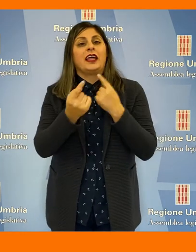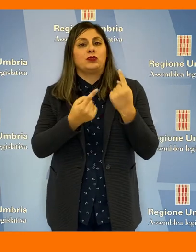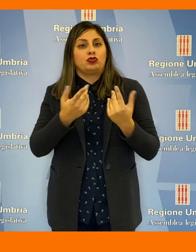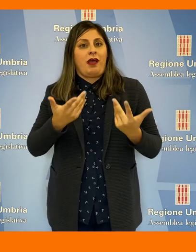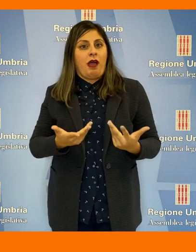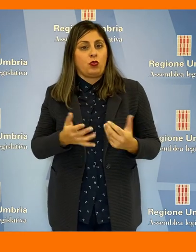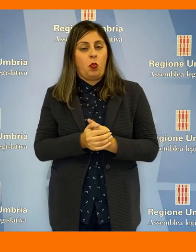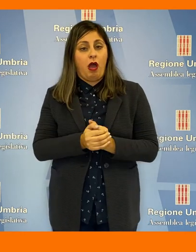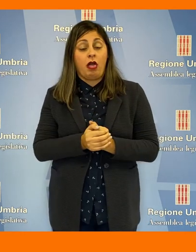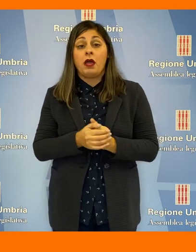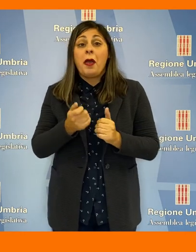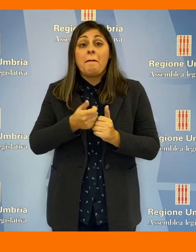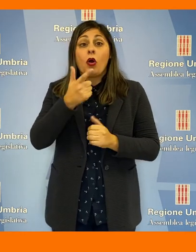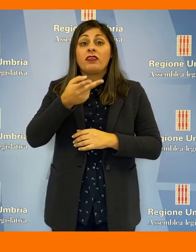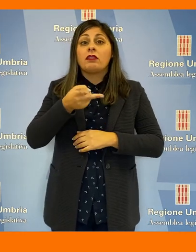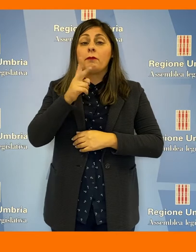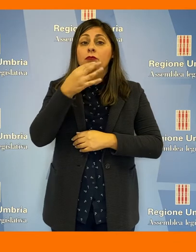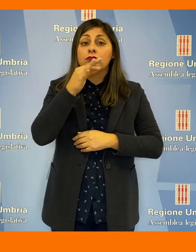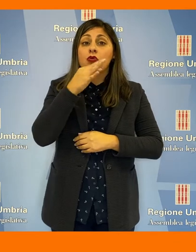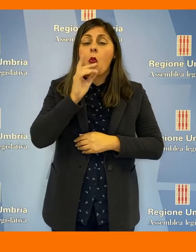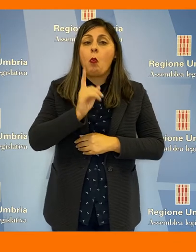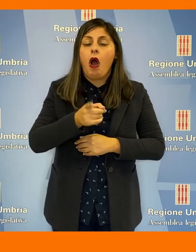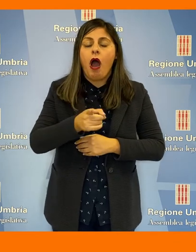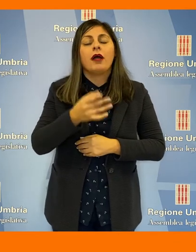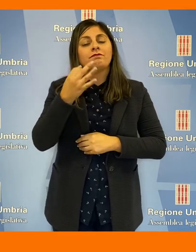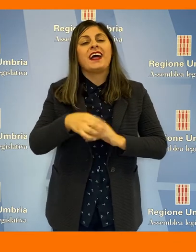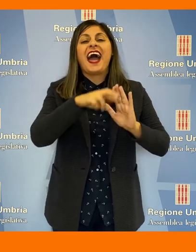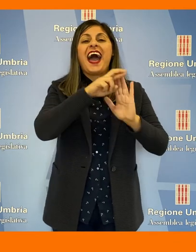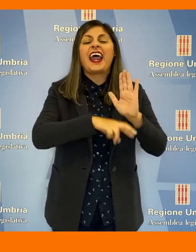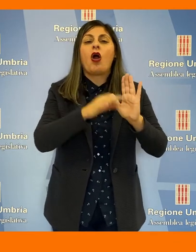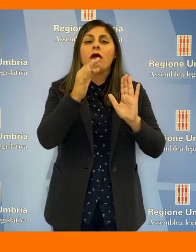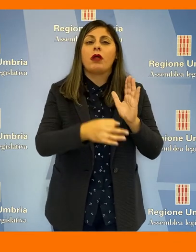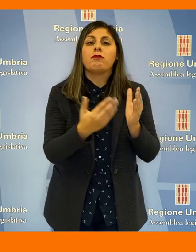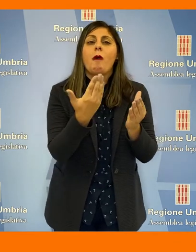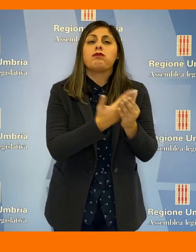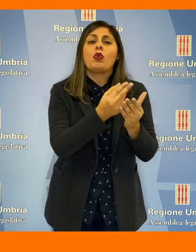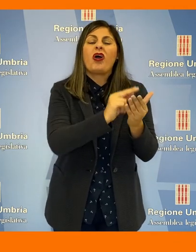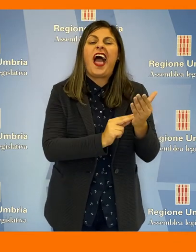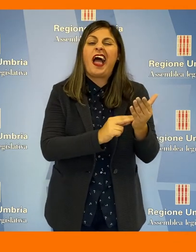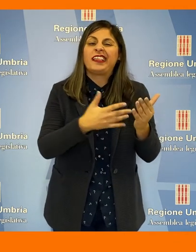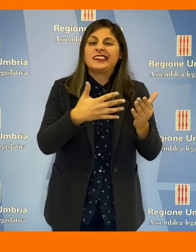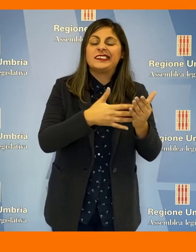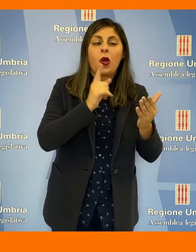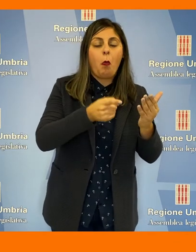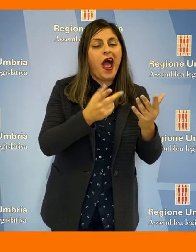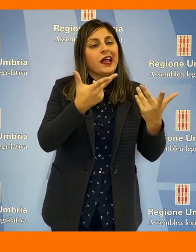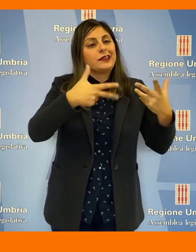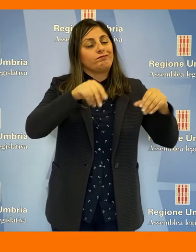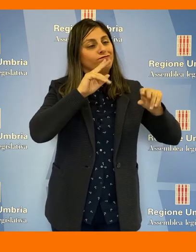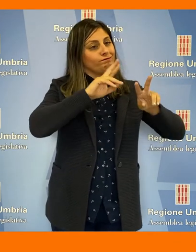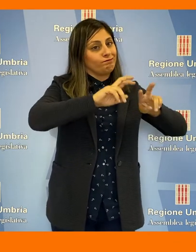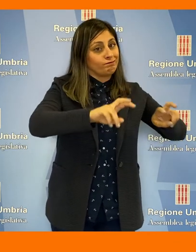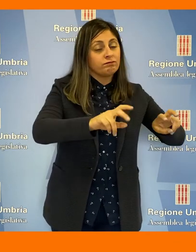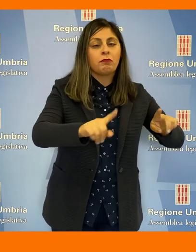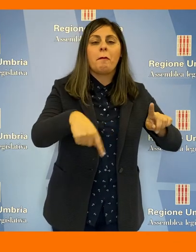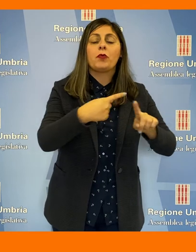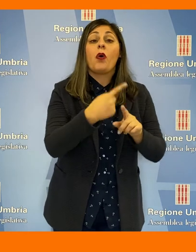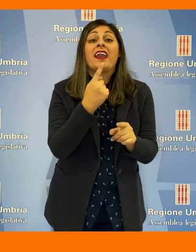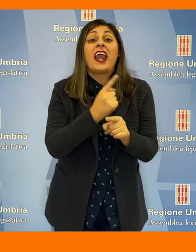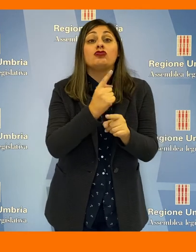Tra i passaggi più significativi, quello di aver rivisto le regole burocratiche meno funzionanti, la necessità di conoscere quanto